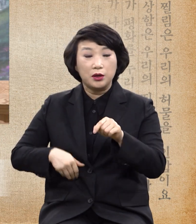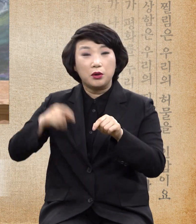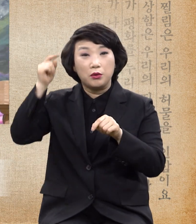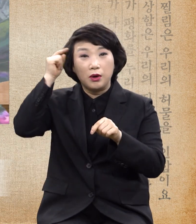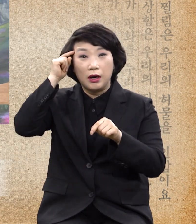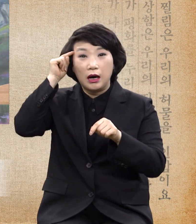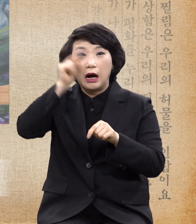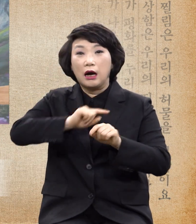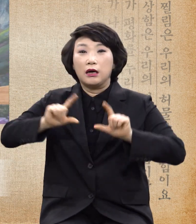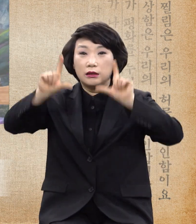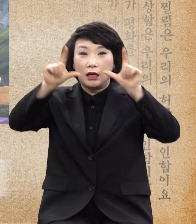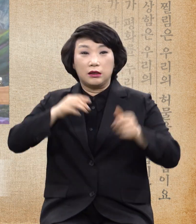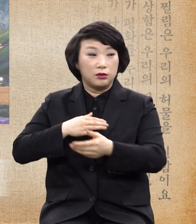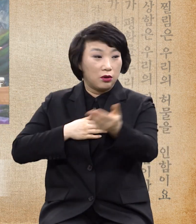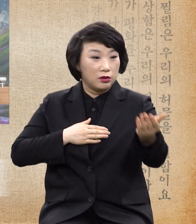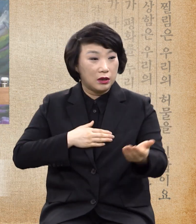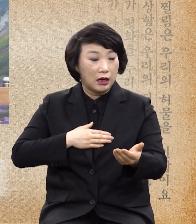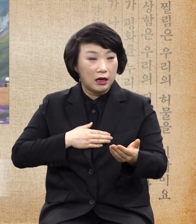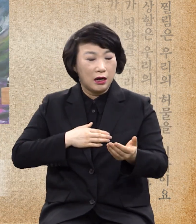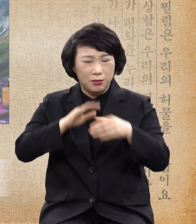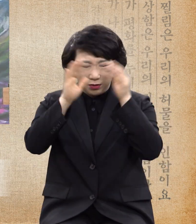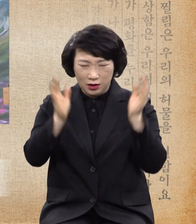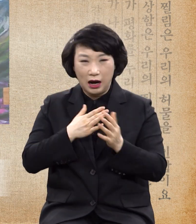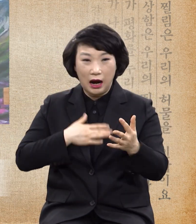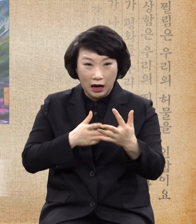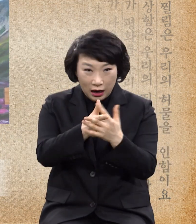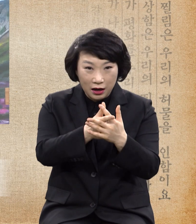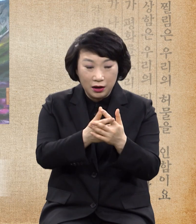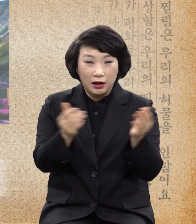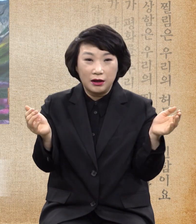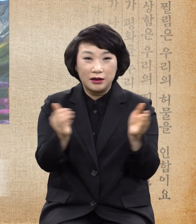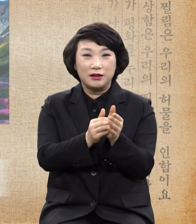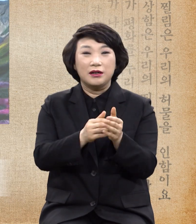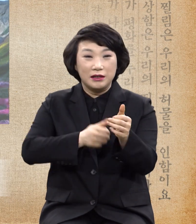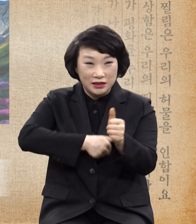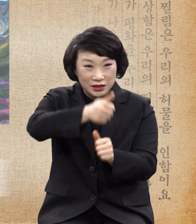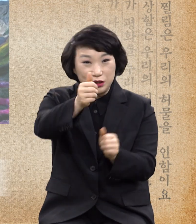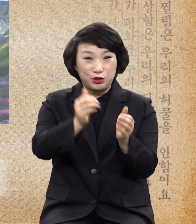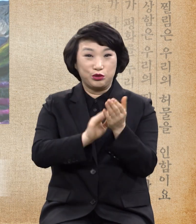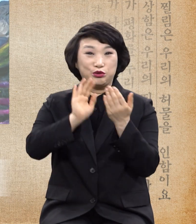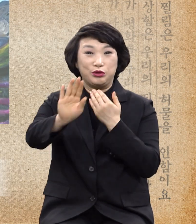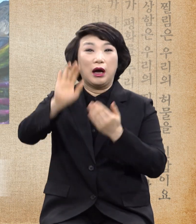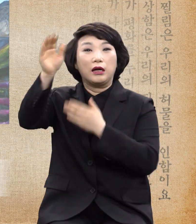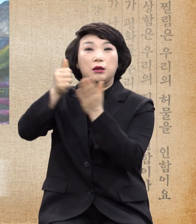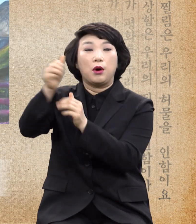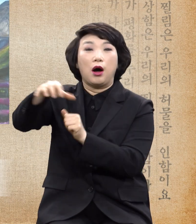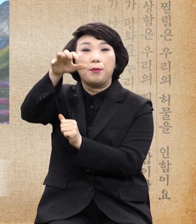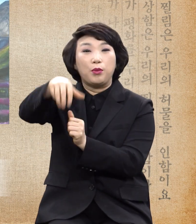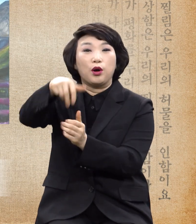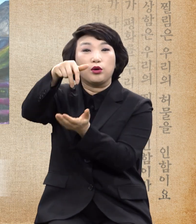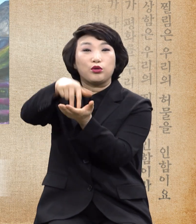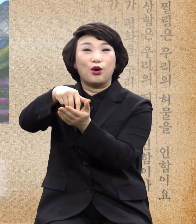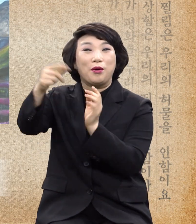악한 날의 모든 것을 다 이긴 다음에 하나님 앞에 서기 위함이다 아